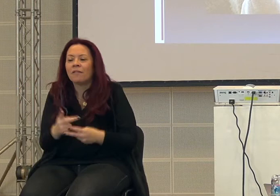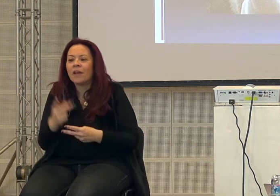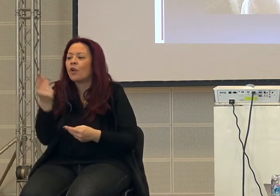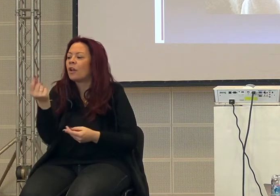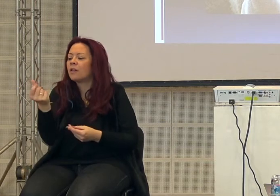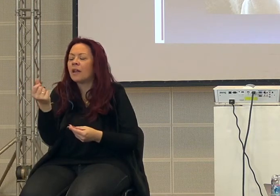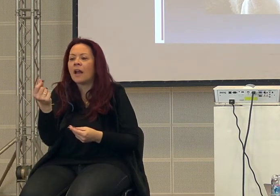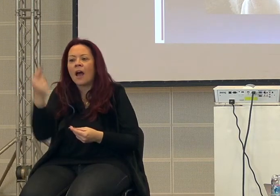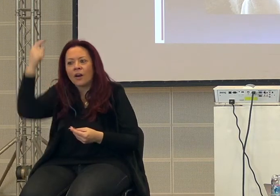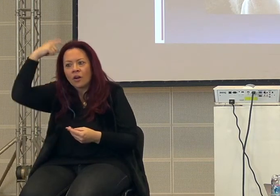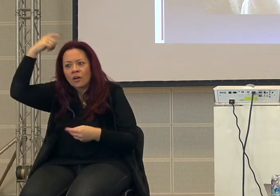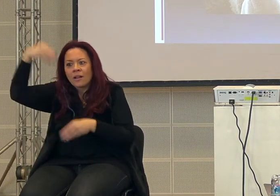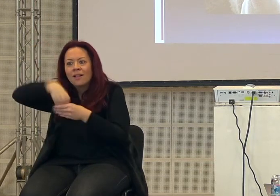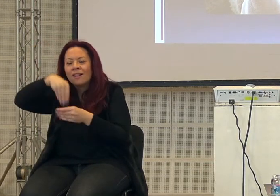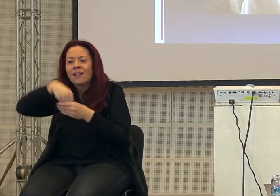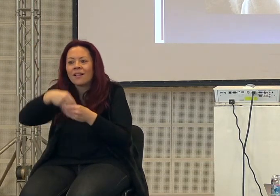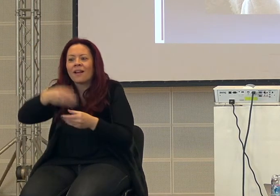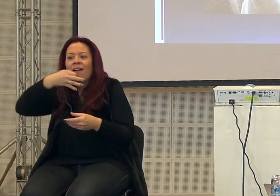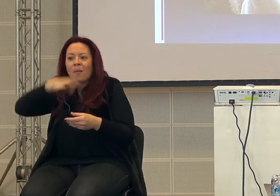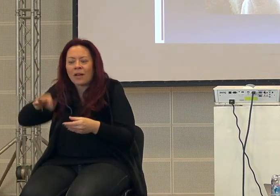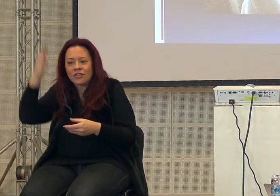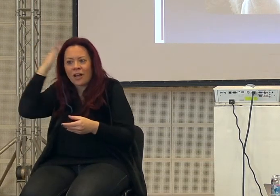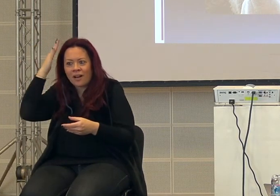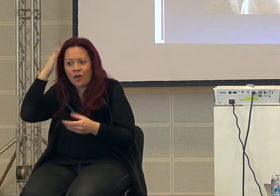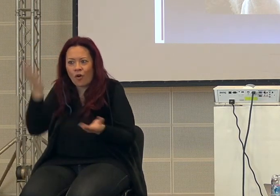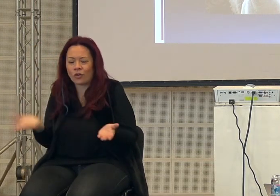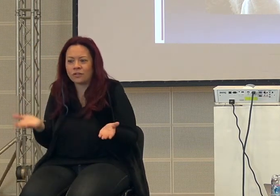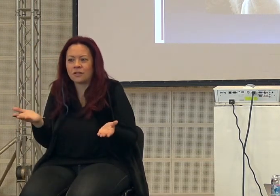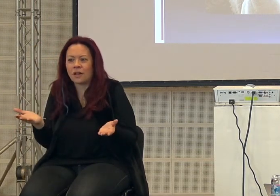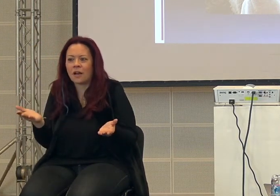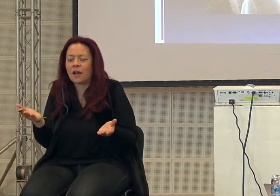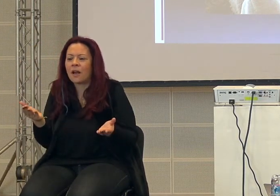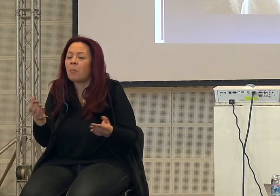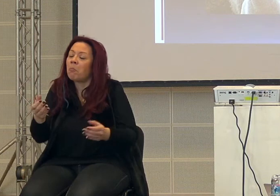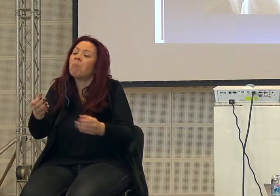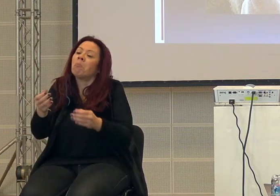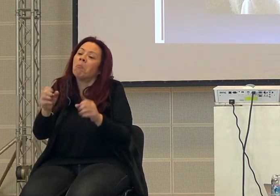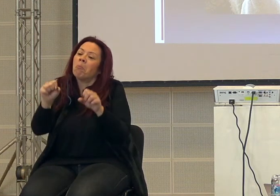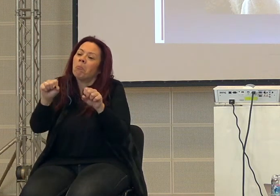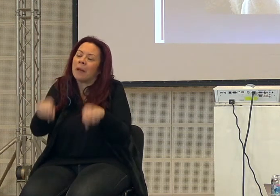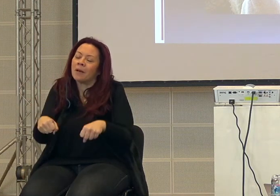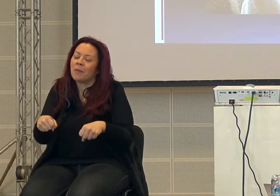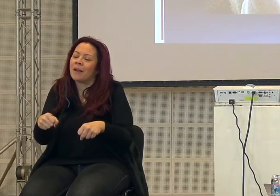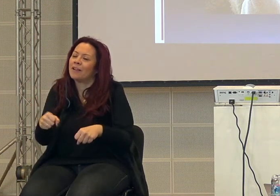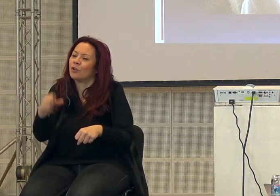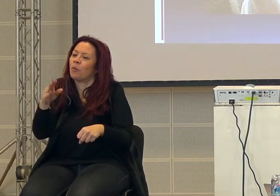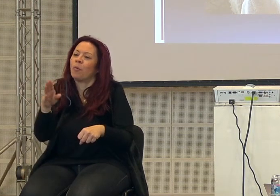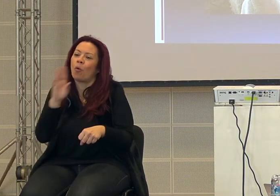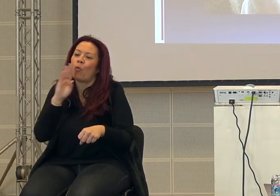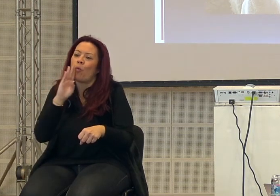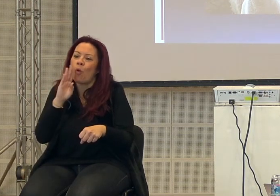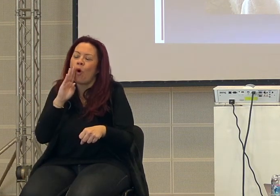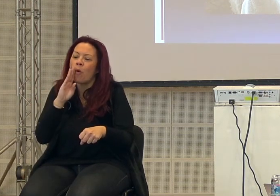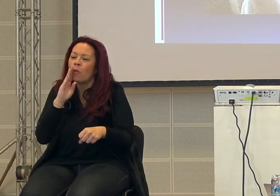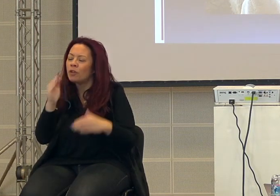nella nostra testa, nella nostra capacità cerebrale, che ha permesso all'uomo di costruire